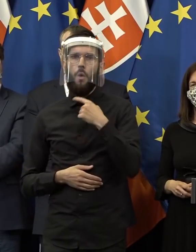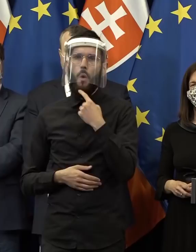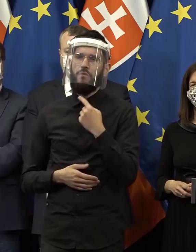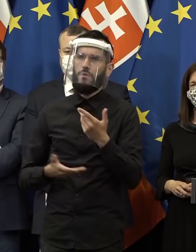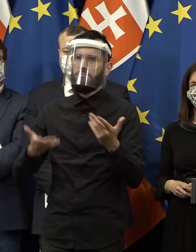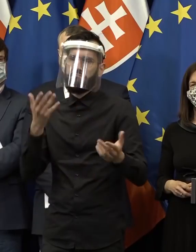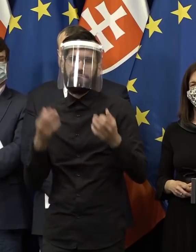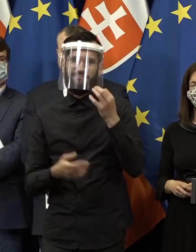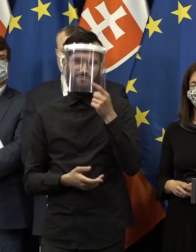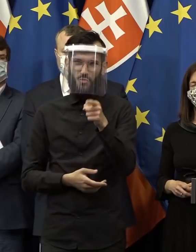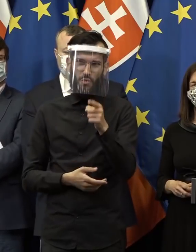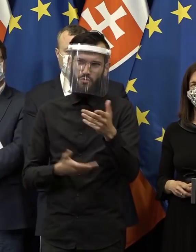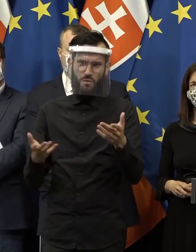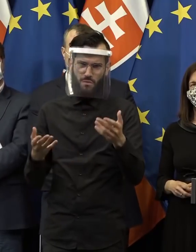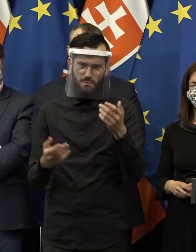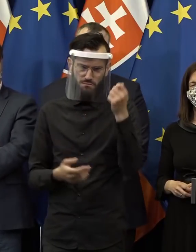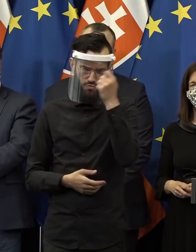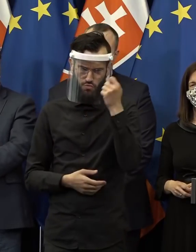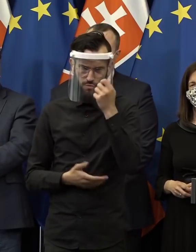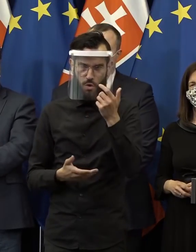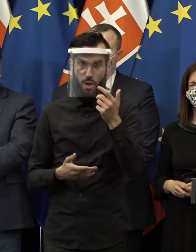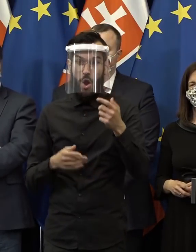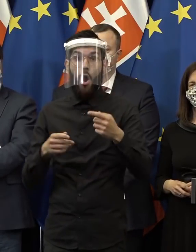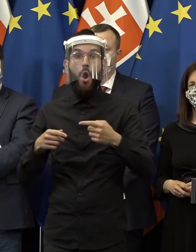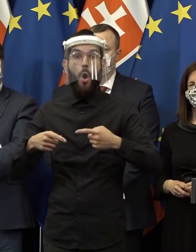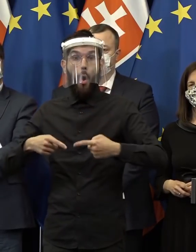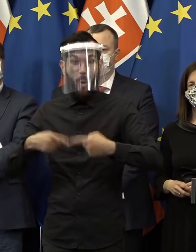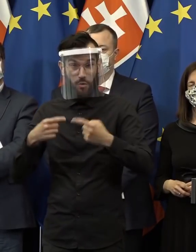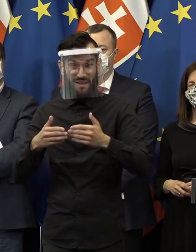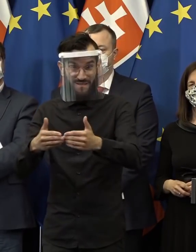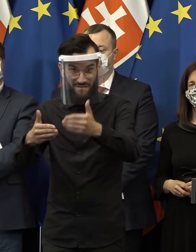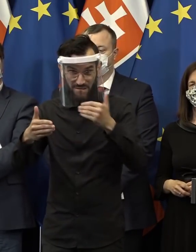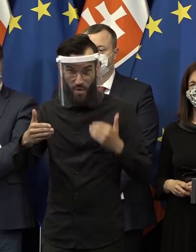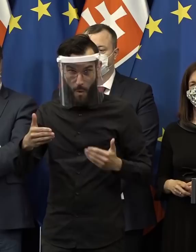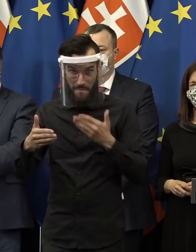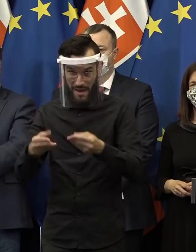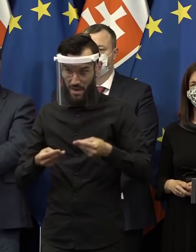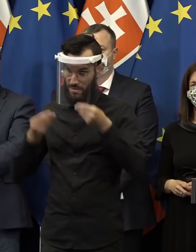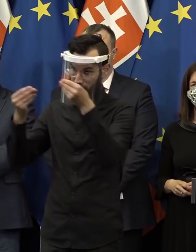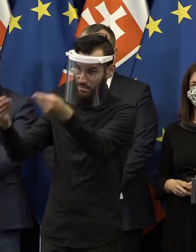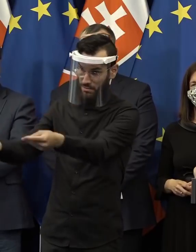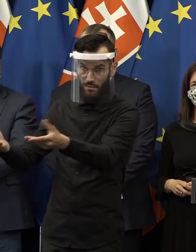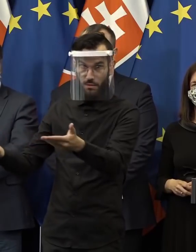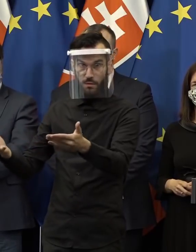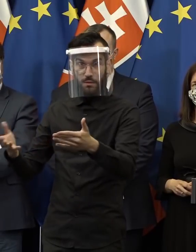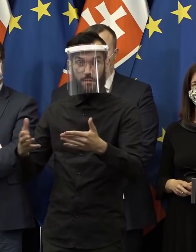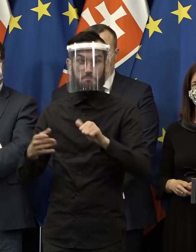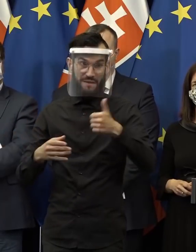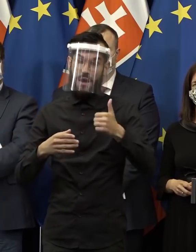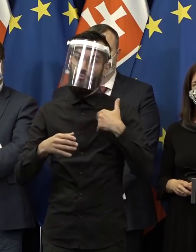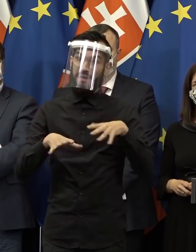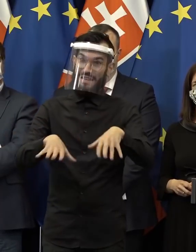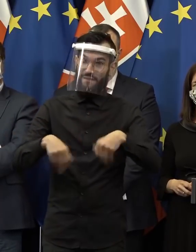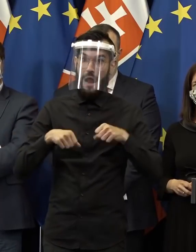palicu si nájde, ale doslova to je až hlúposť, aby opozícia mala opred programové vyhlásenie k dispozícii predtým, ako ho schváli vláda.